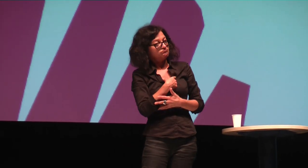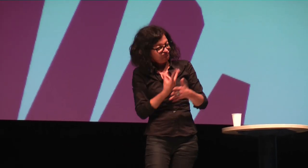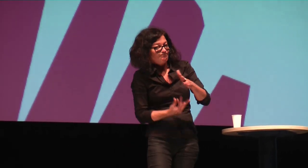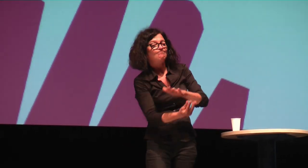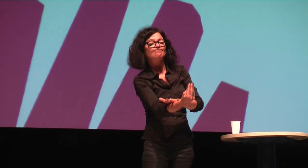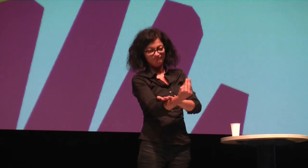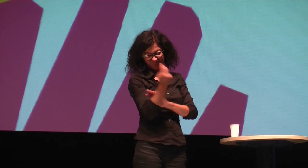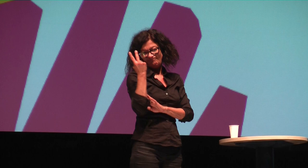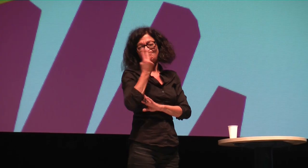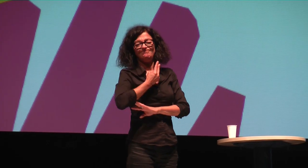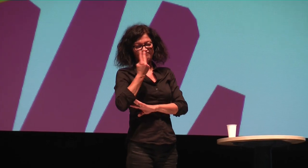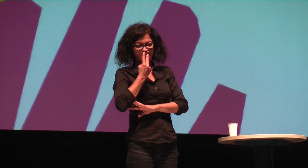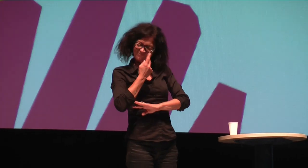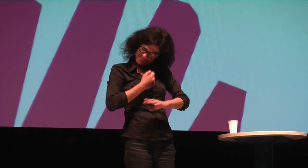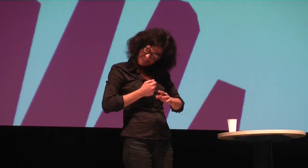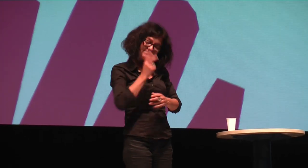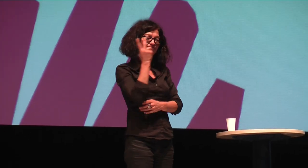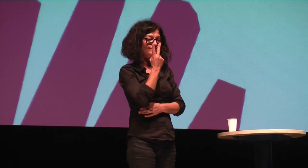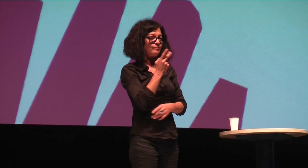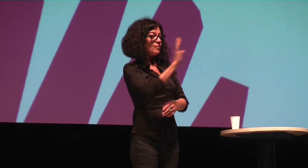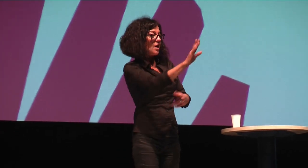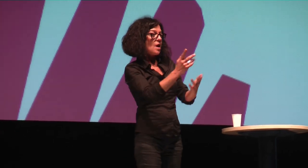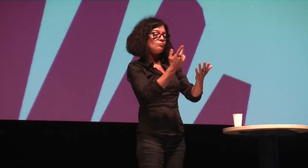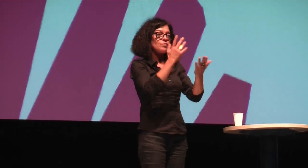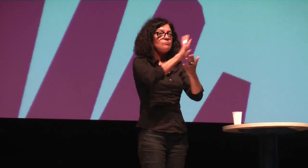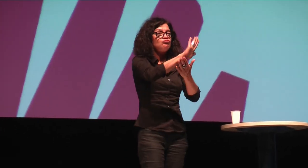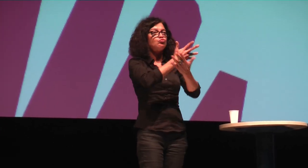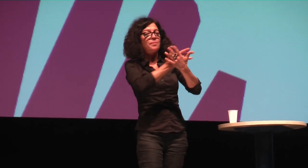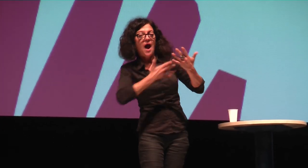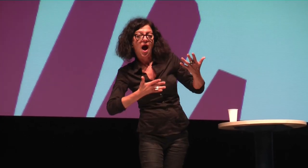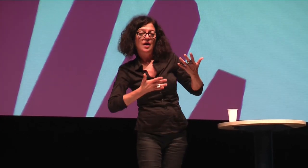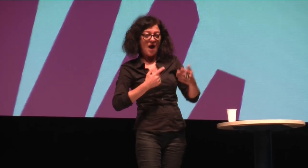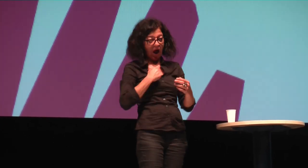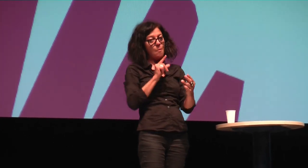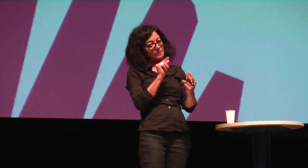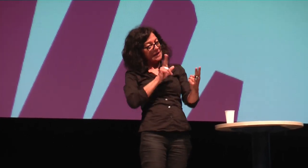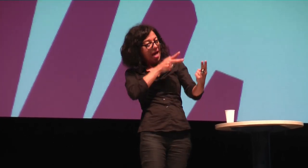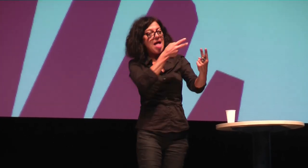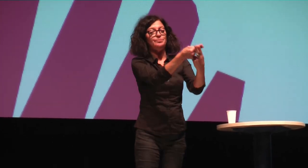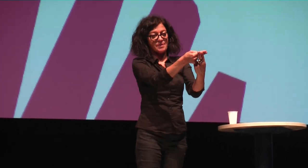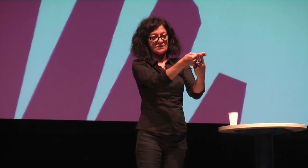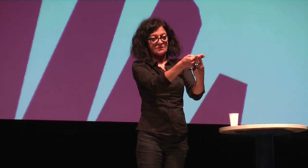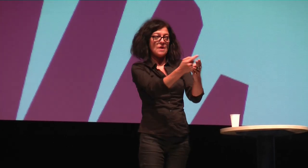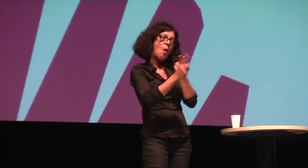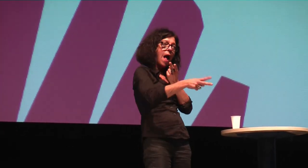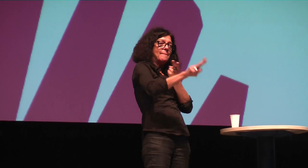auch zeigen. Man muss sich auch einfühlen können. Empathie ist ganz wichtig. Zeigen, dass man sich auch mal der